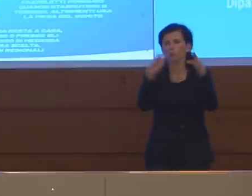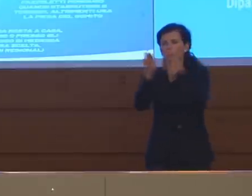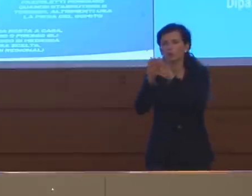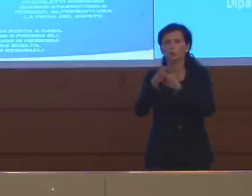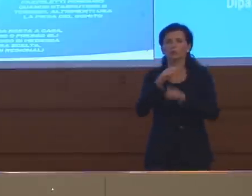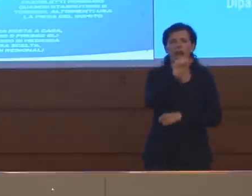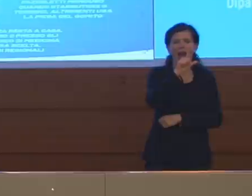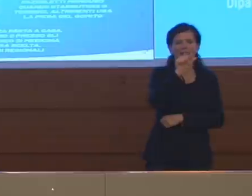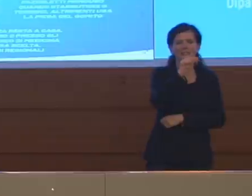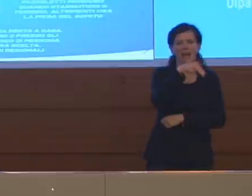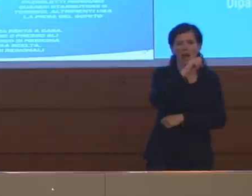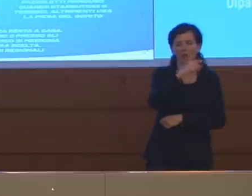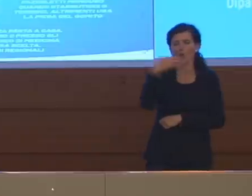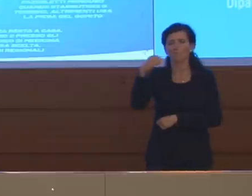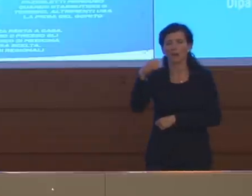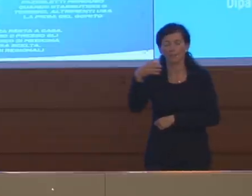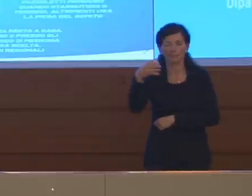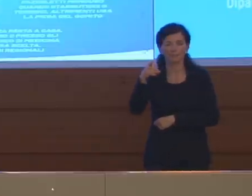Nembro. Grazie mille.